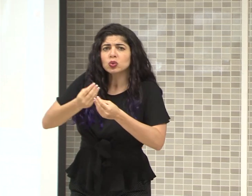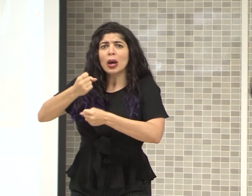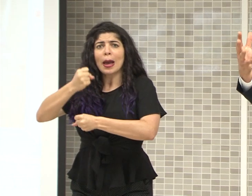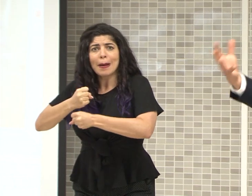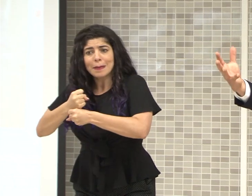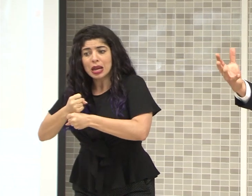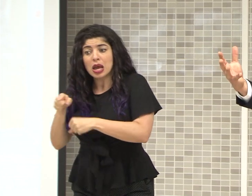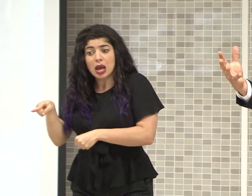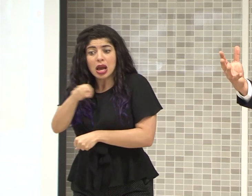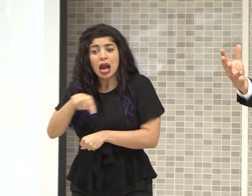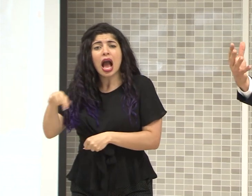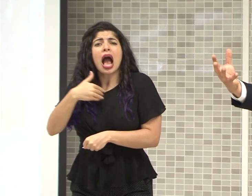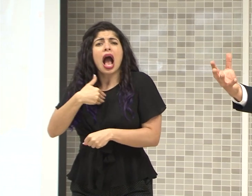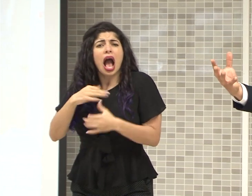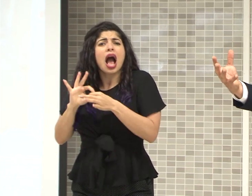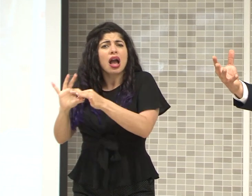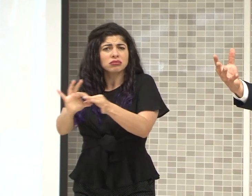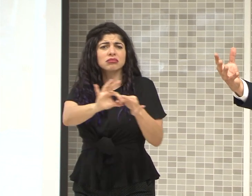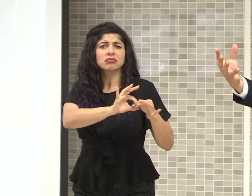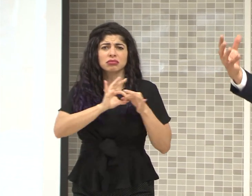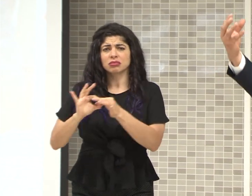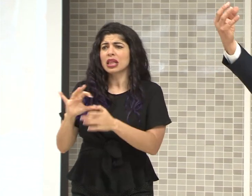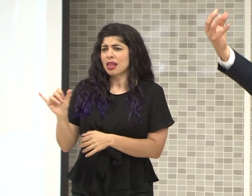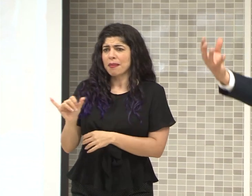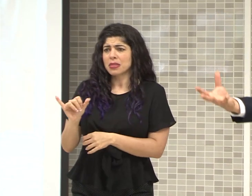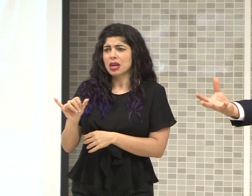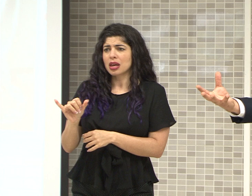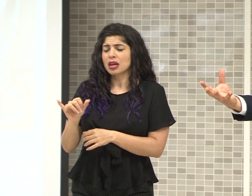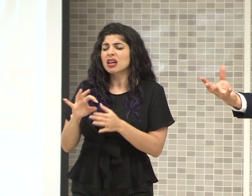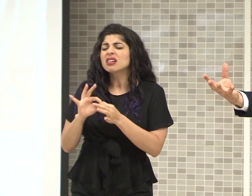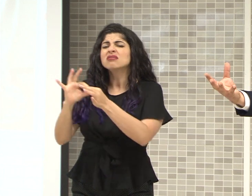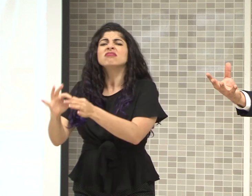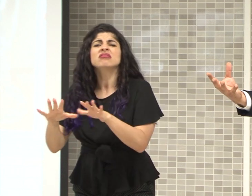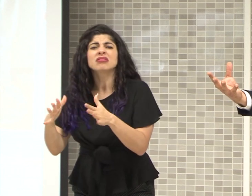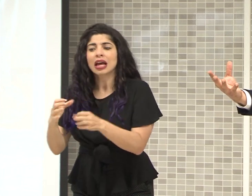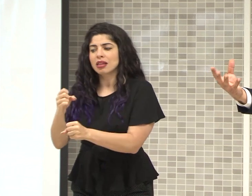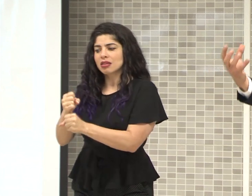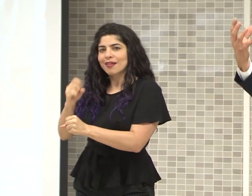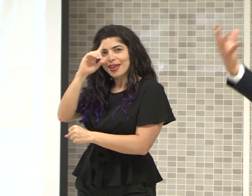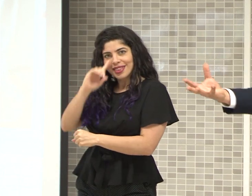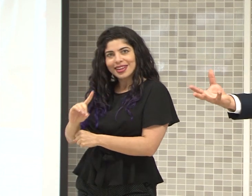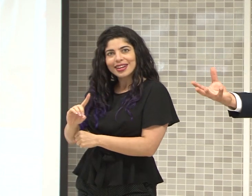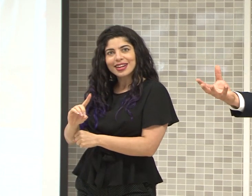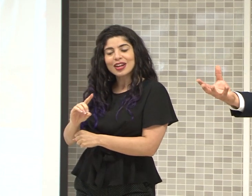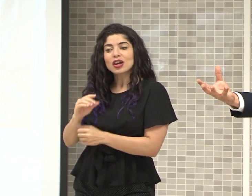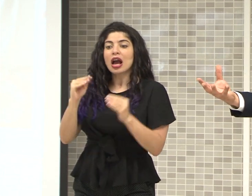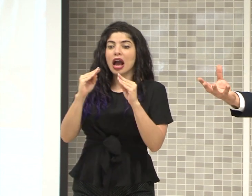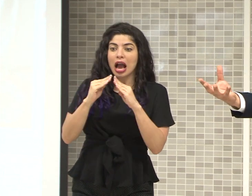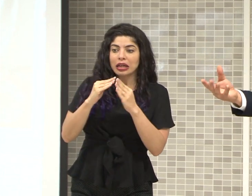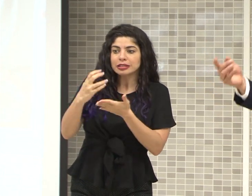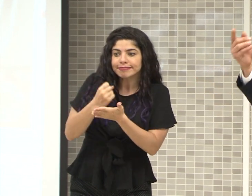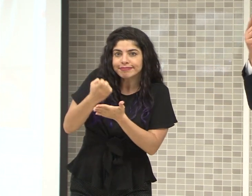tiene un vínculo estrecho, también, con el trabajo digno, con el ingreso en los hogares,